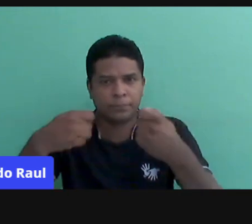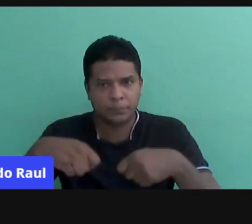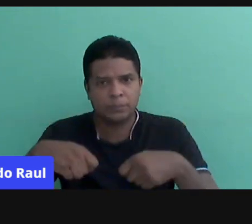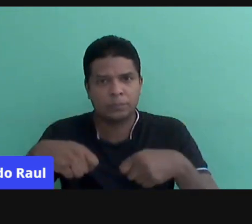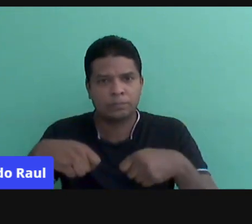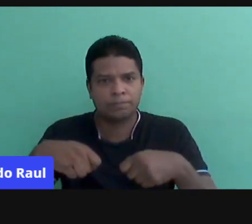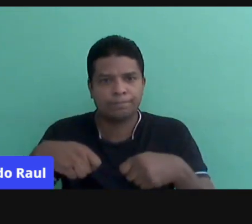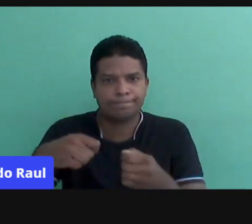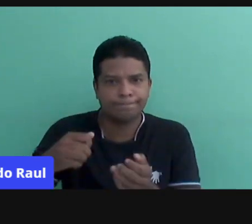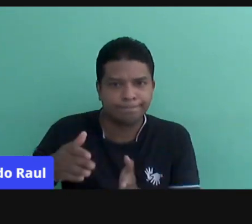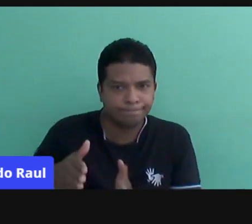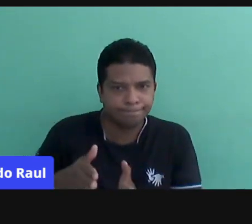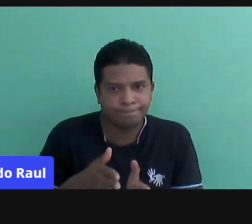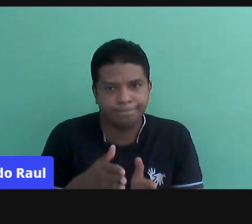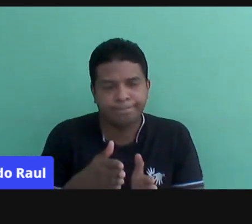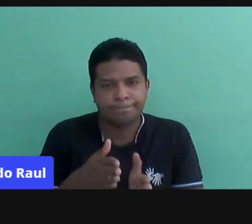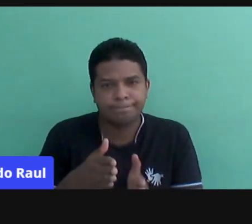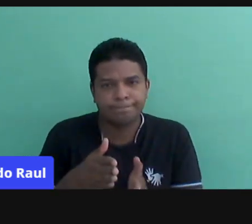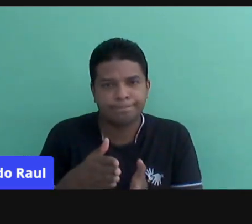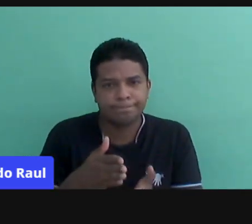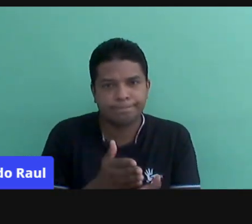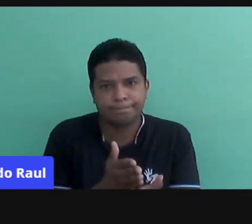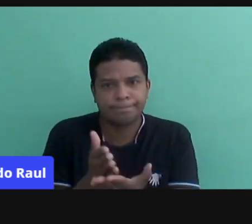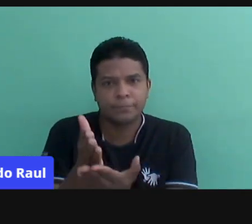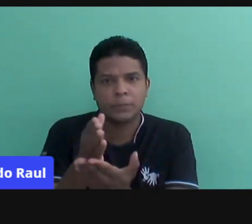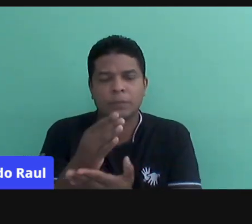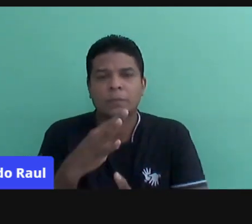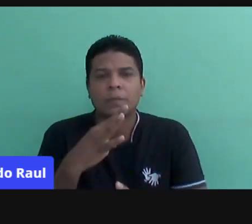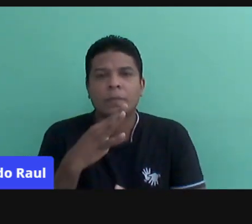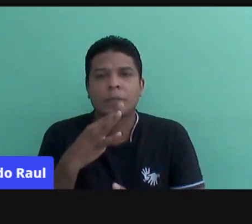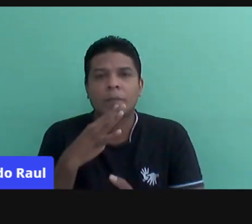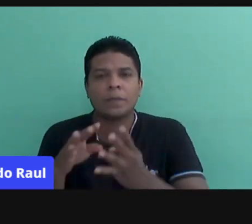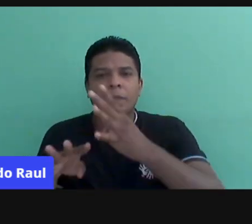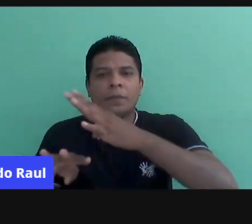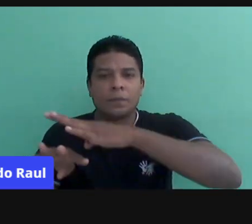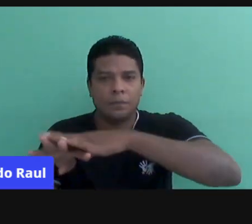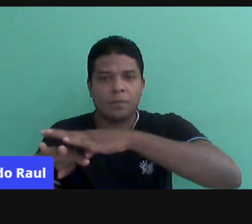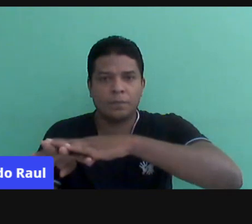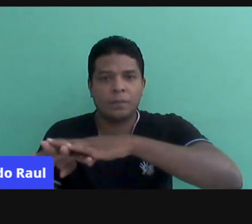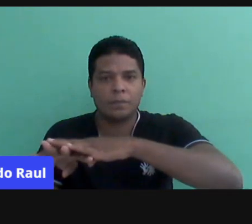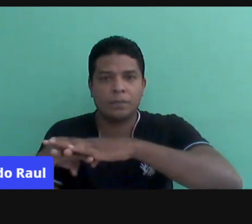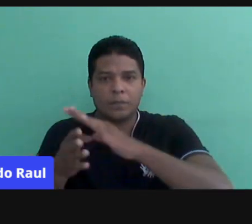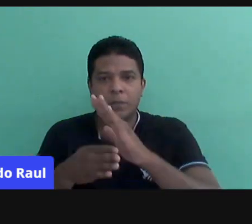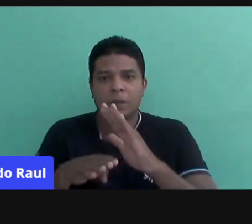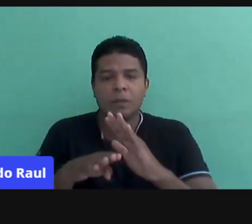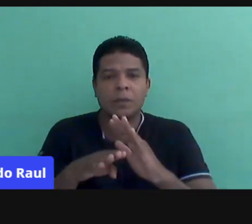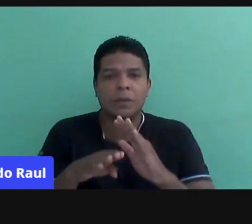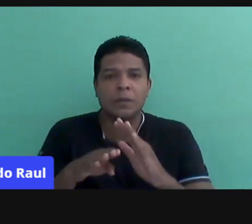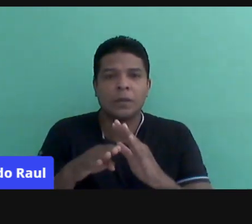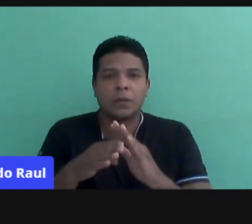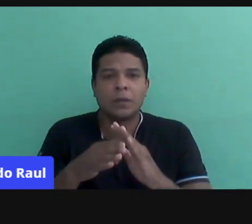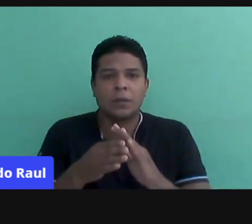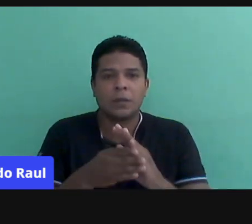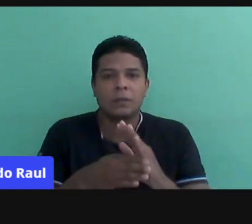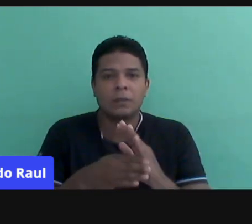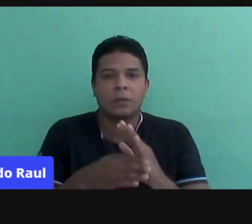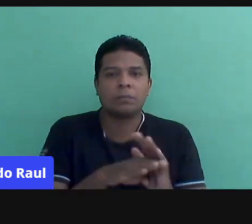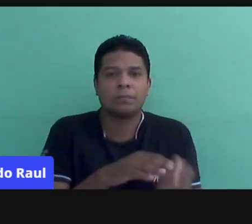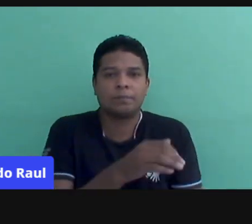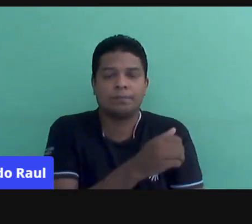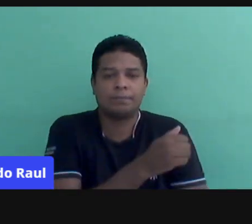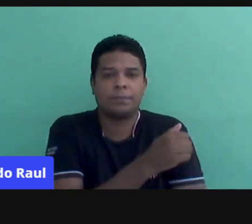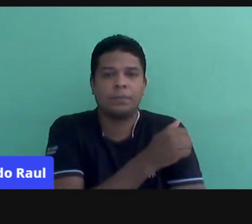caminhos para que o conhecimento matemático chegue para essa criança. Então, eu